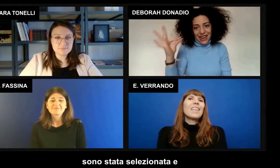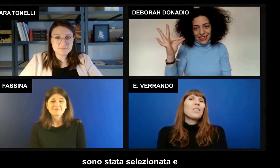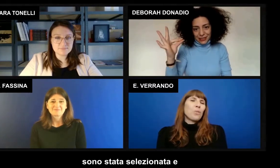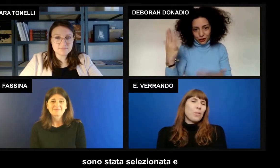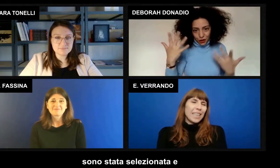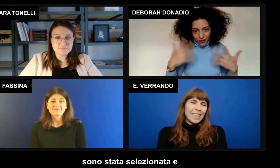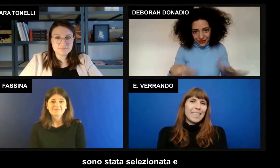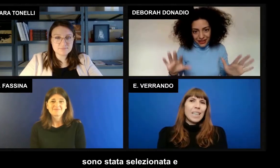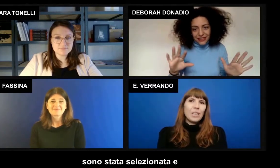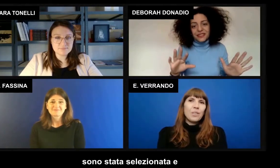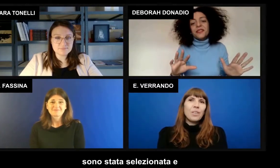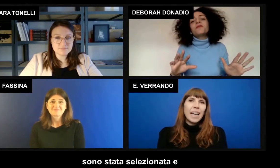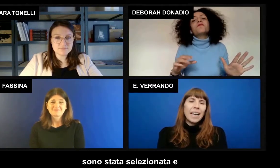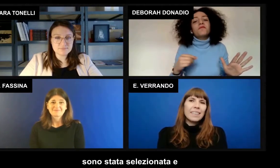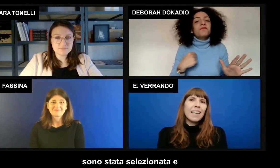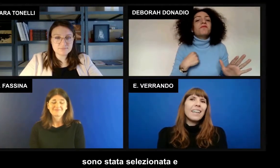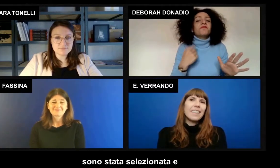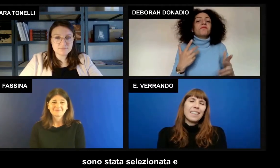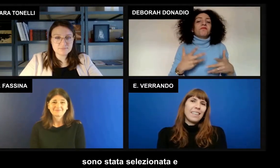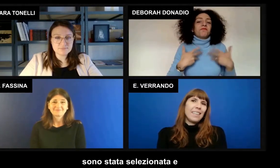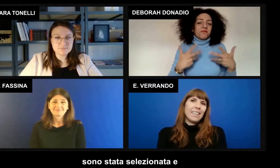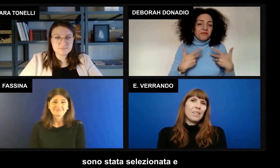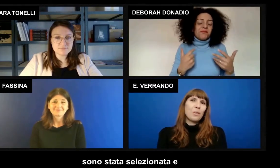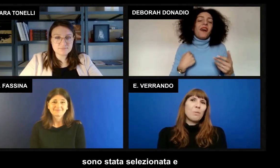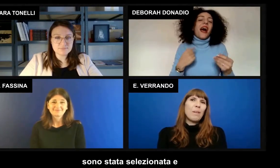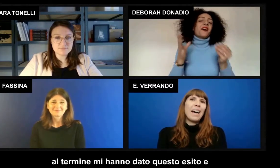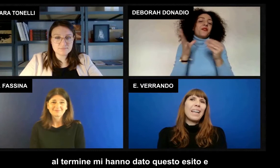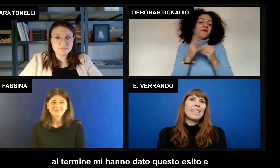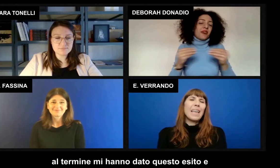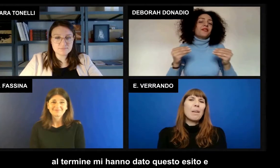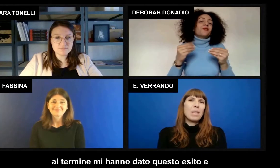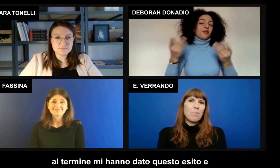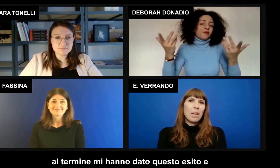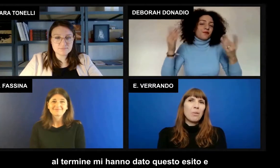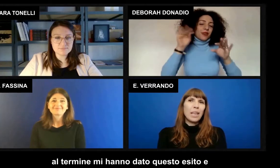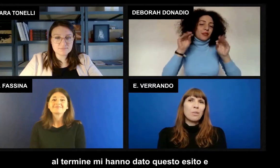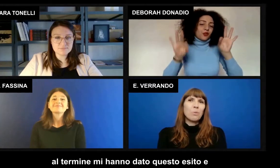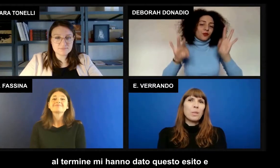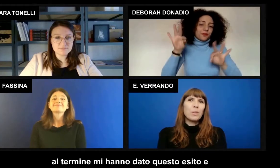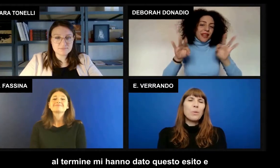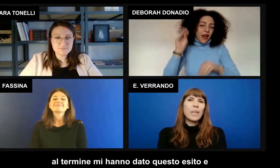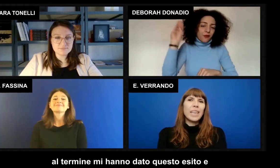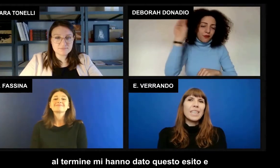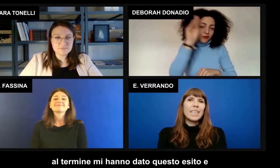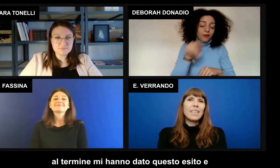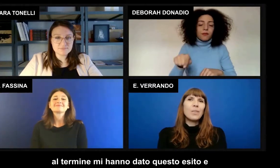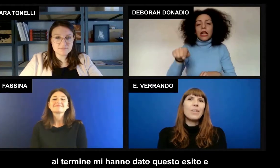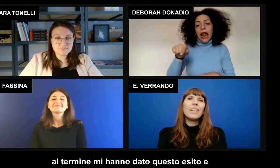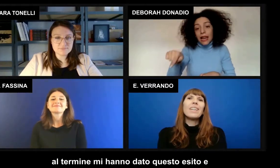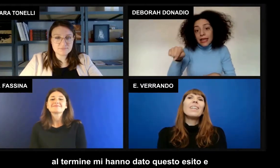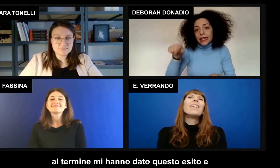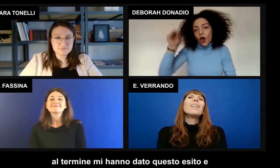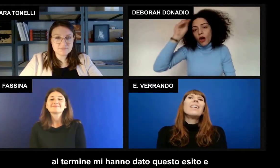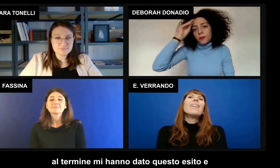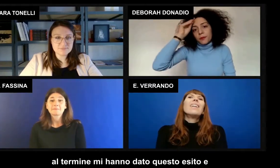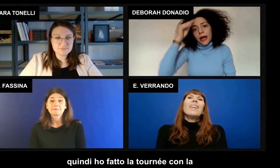Sono stata selezionata. Insomma al termine mi hanno dato questo esito.